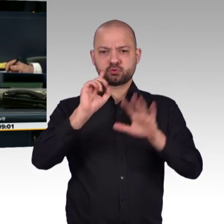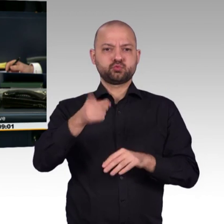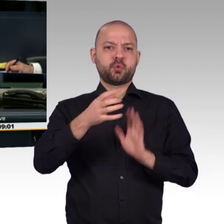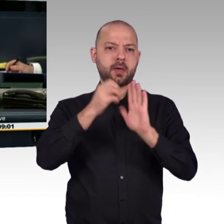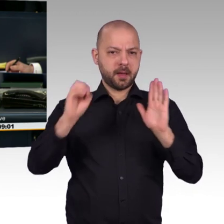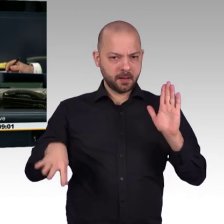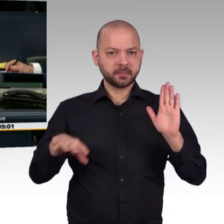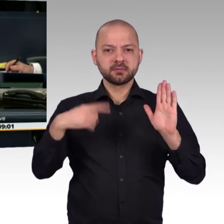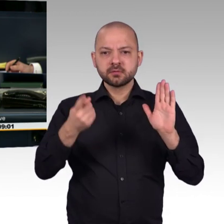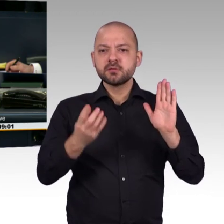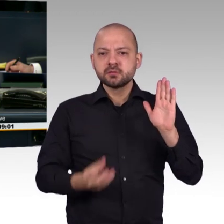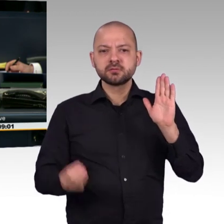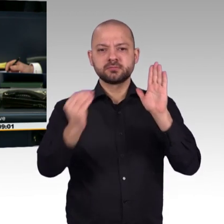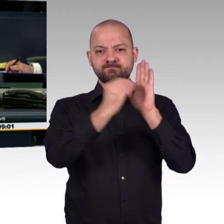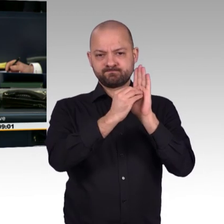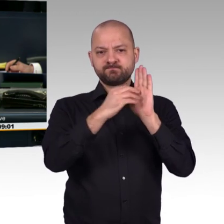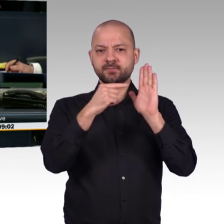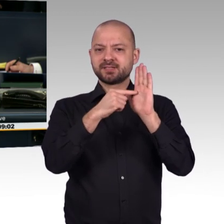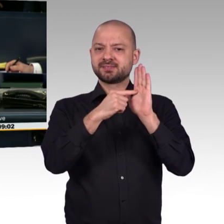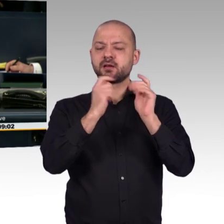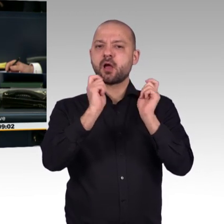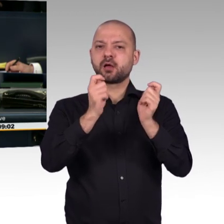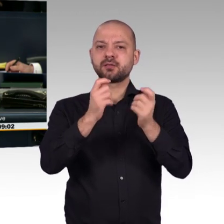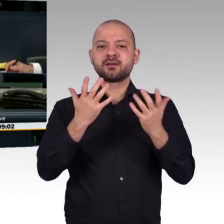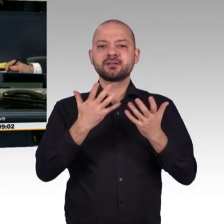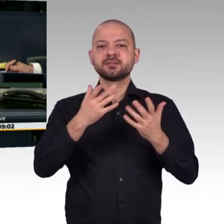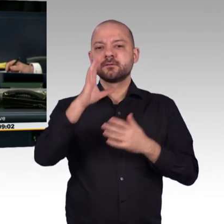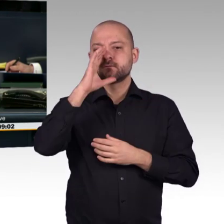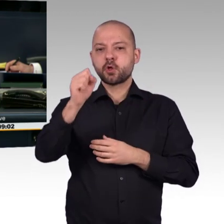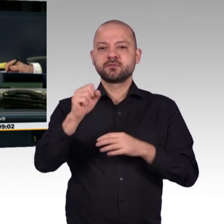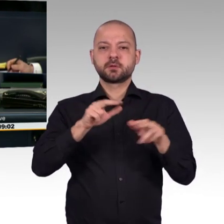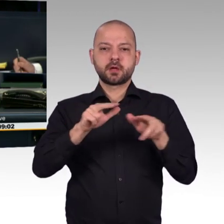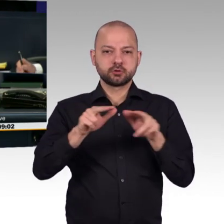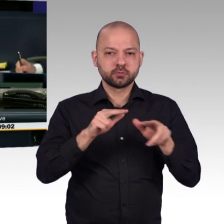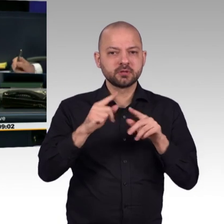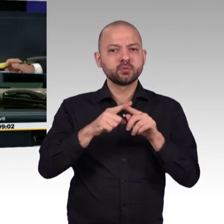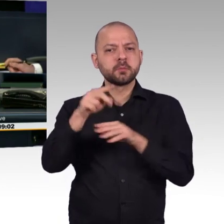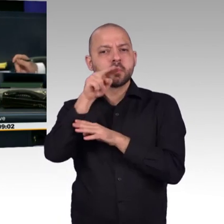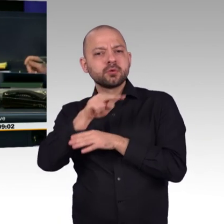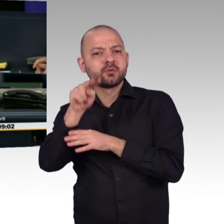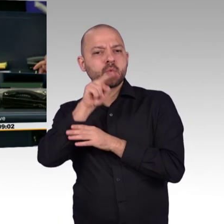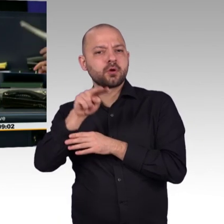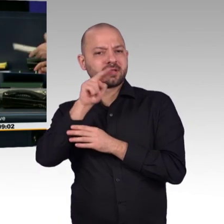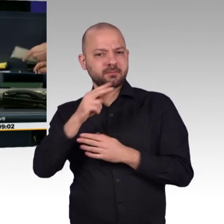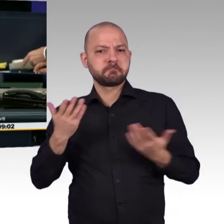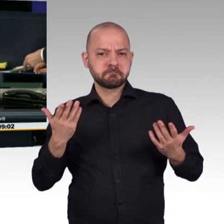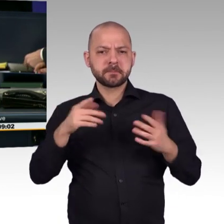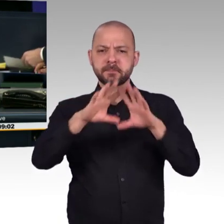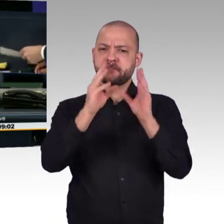Titel Flüchtlingsbürgen zur Kasse bitten, Erstattungsforderungen durchsetzen im Umfang von 38 Minuten aufgerufen werden.